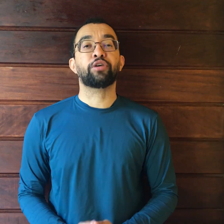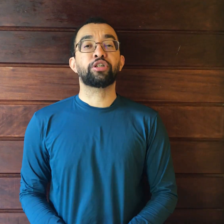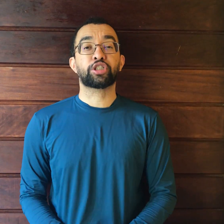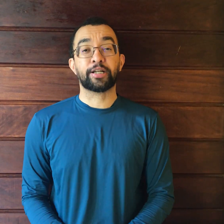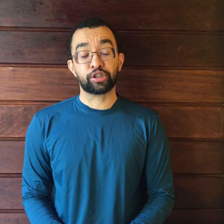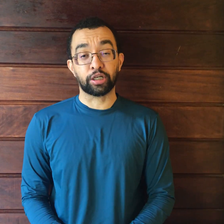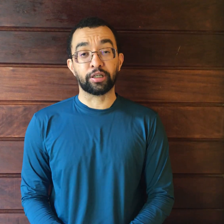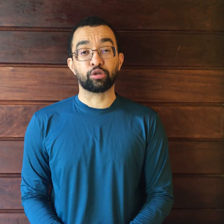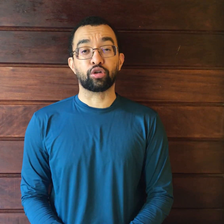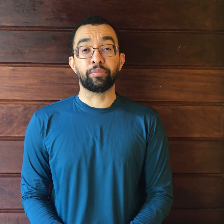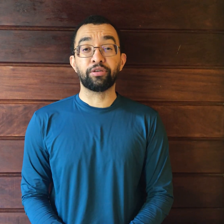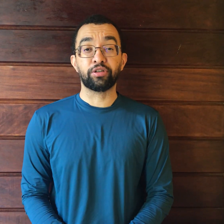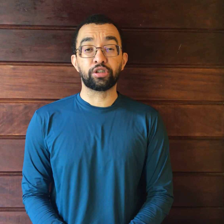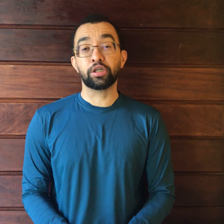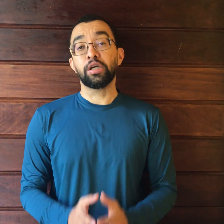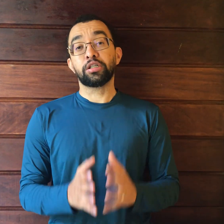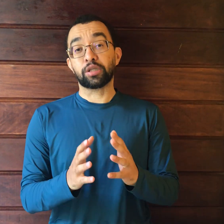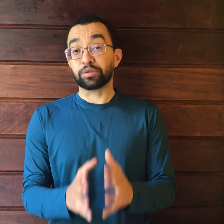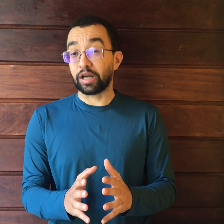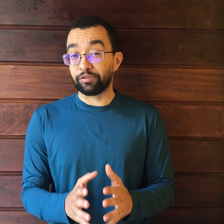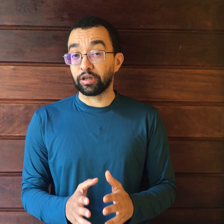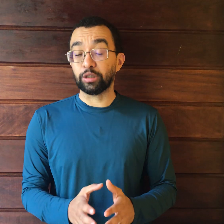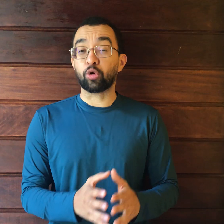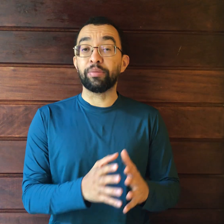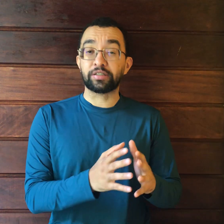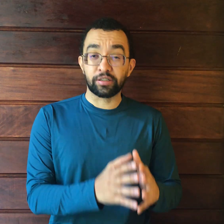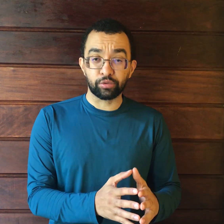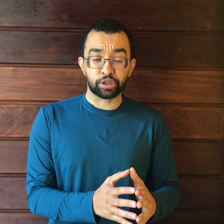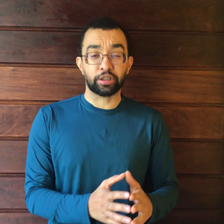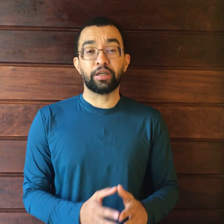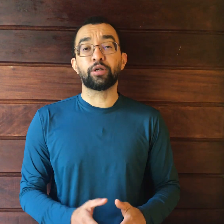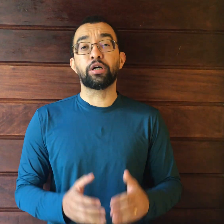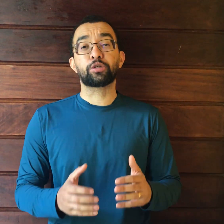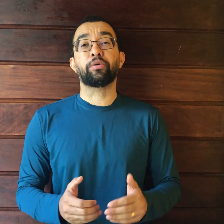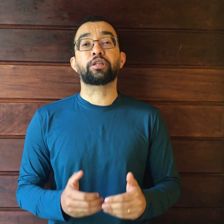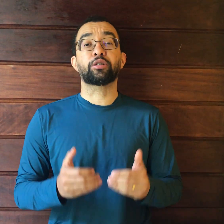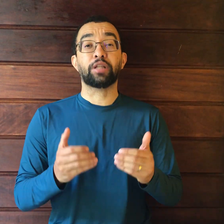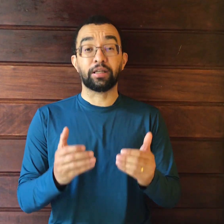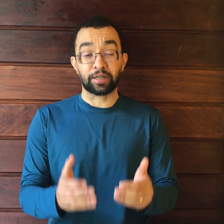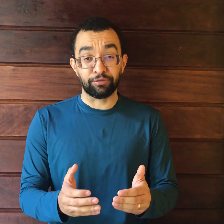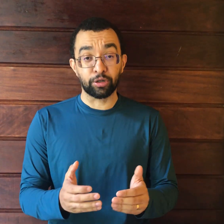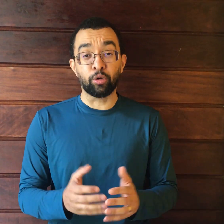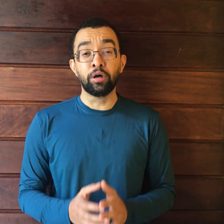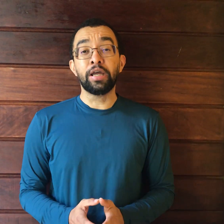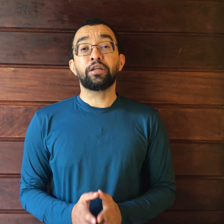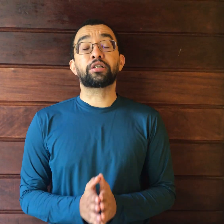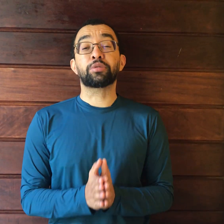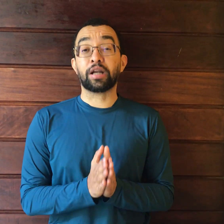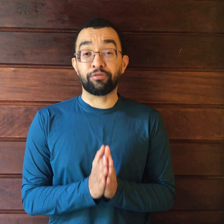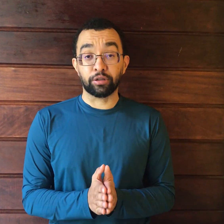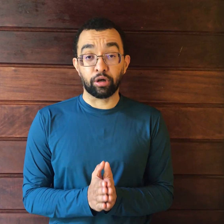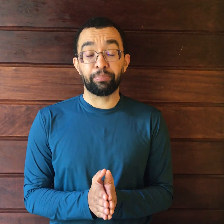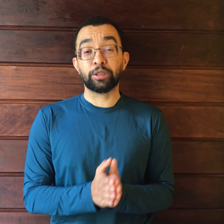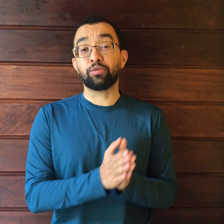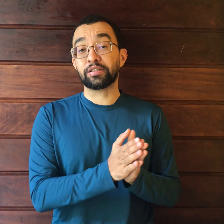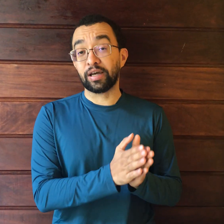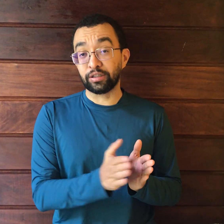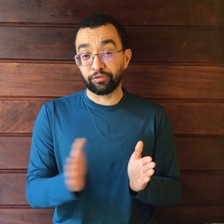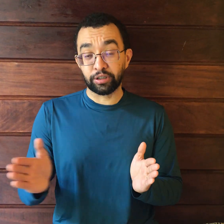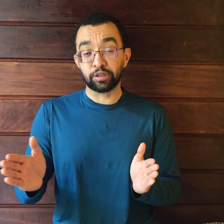dia 23 de janeiro de 2020. Estamos gravando aqui no comecinho de janeiro, antes, portanto, dela entrar em vigor. Estamos gravando, eu repito, uma série de vídeos